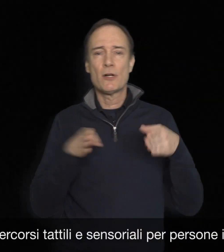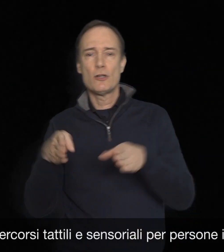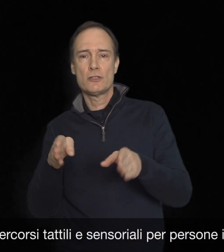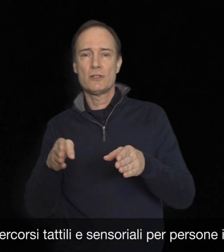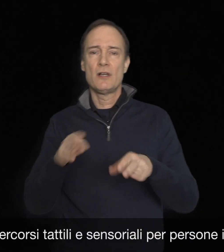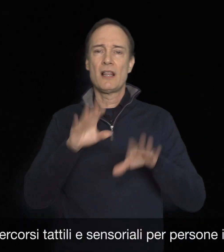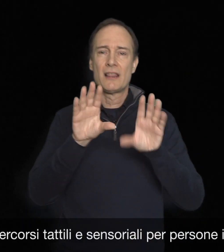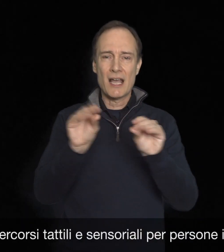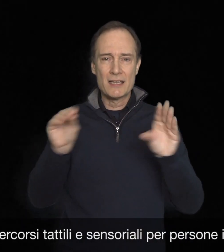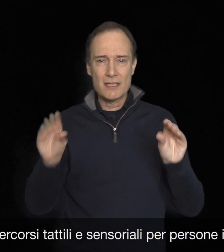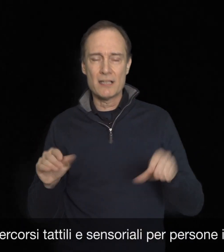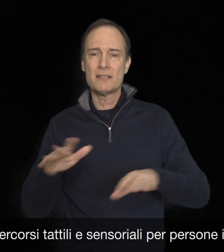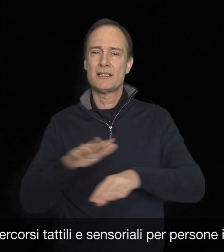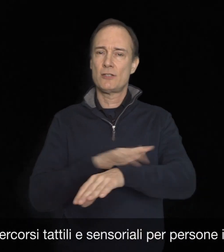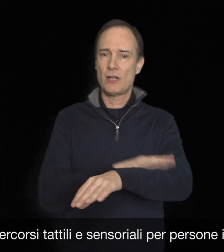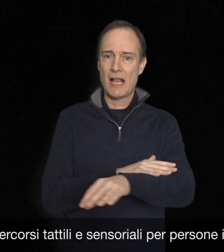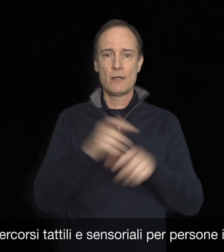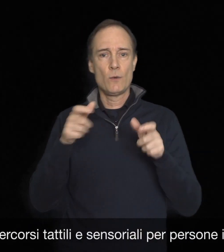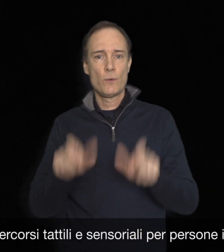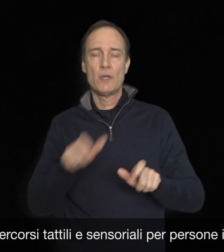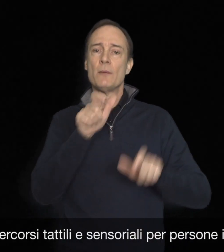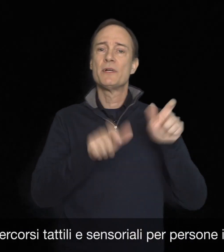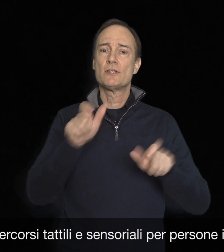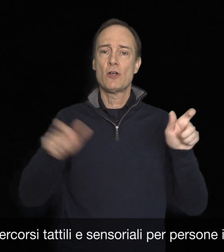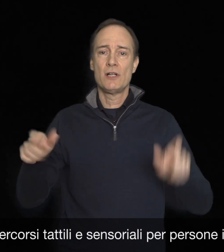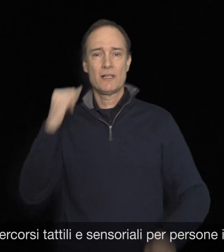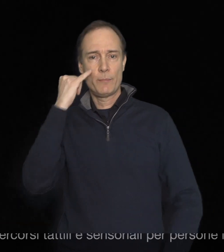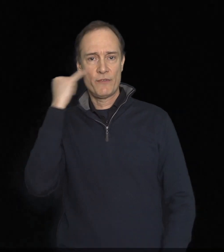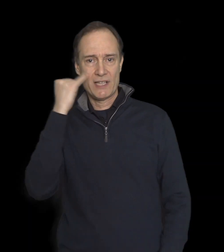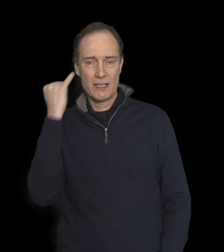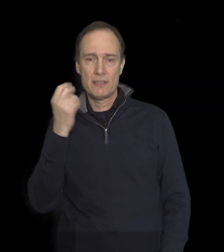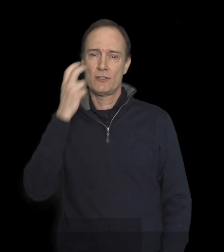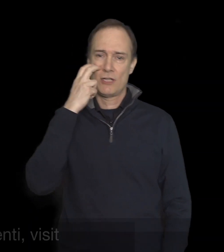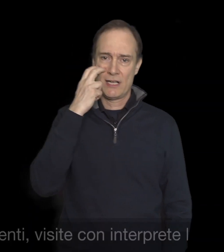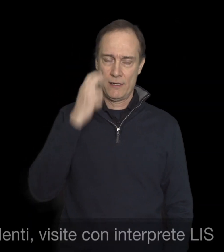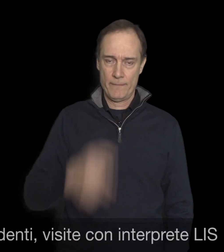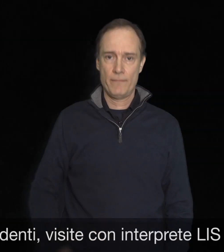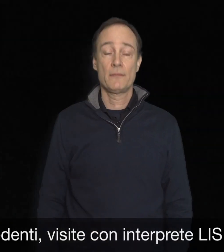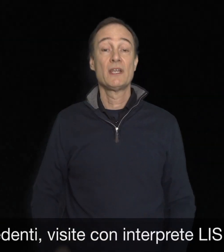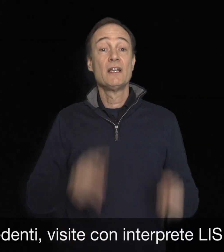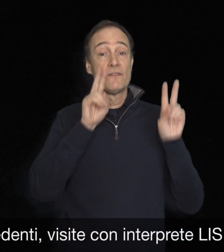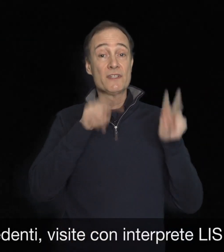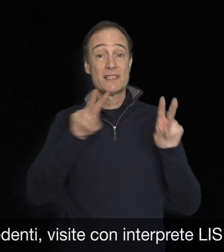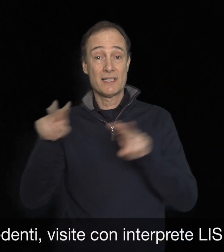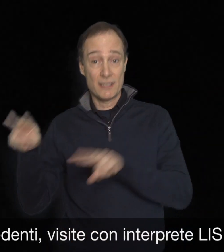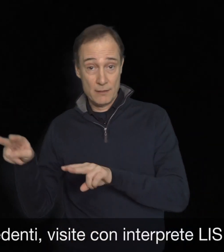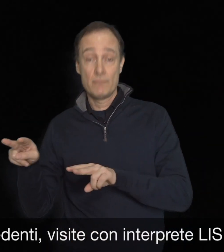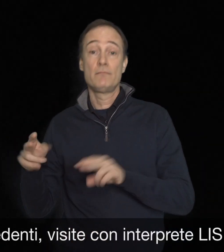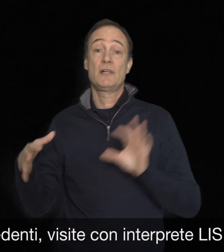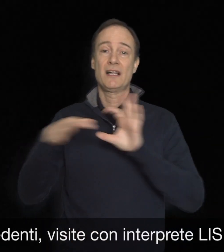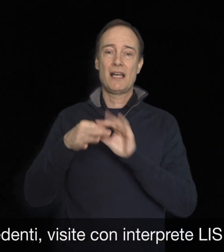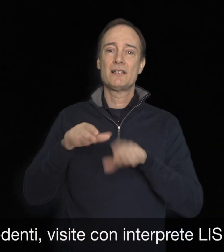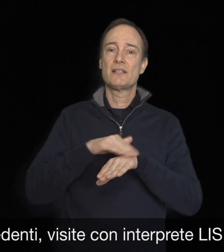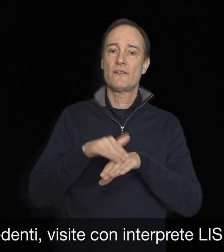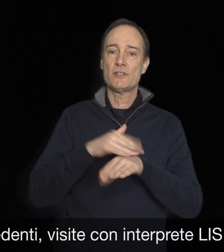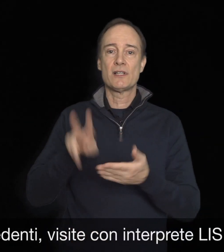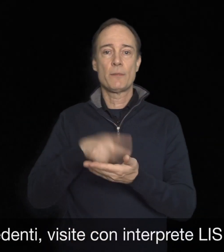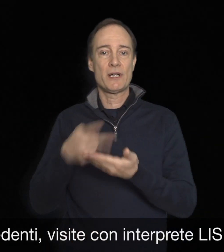previsti percorsi tattili e sensoriali per persone ipovedenti e non vedenti, visite